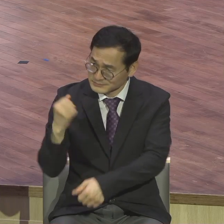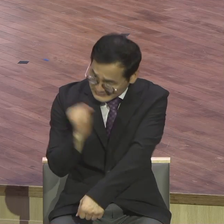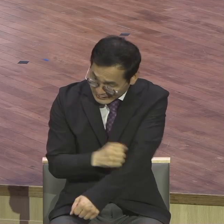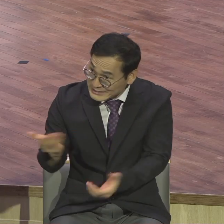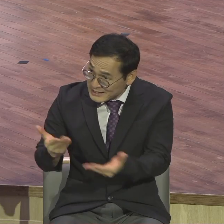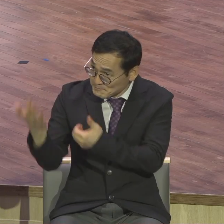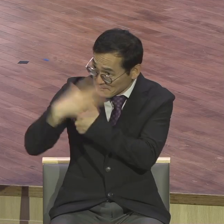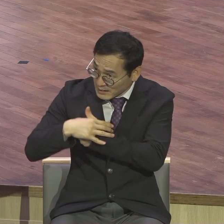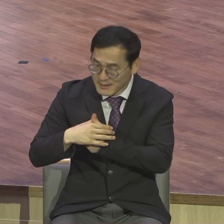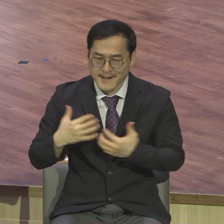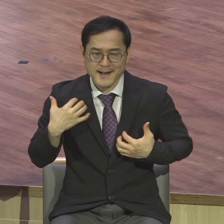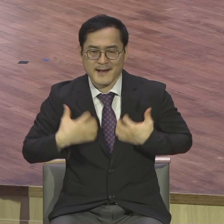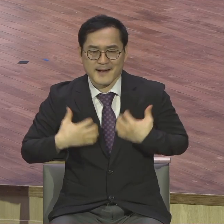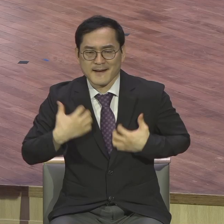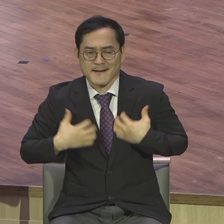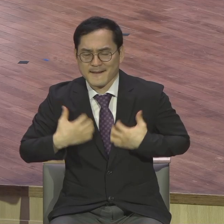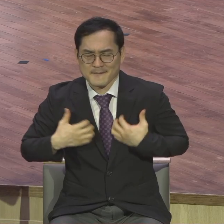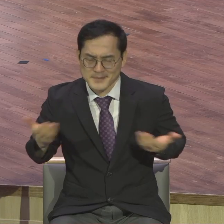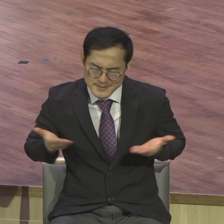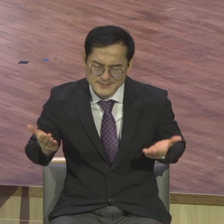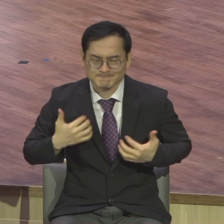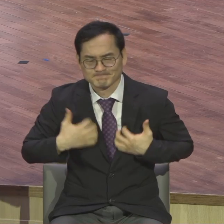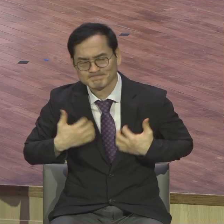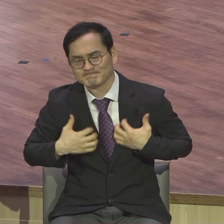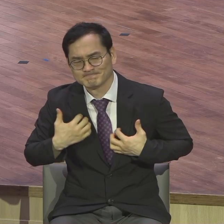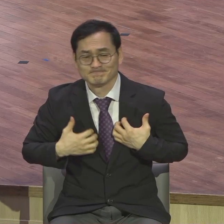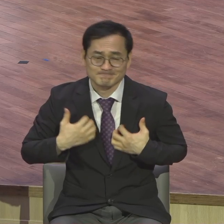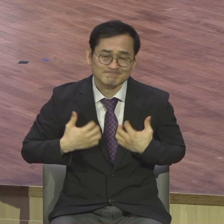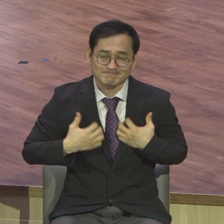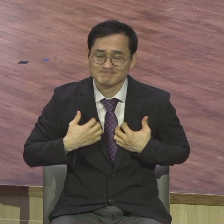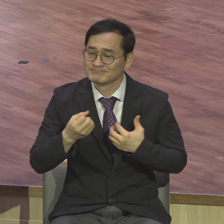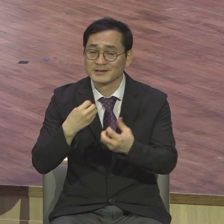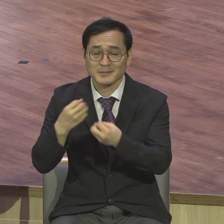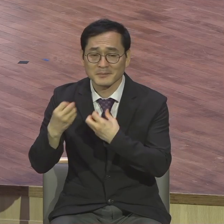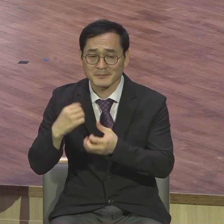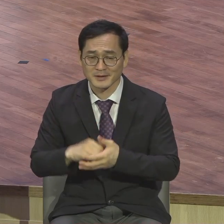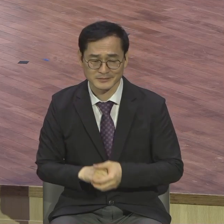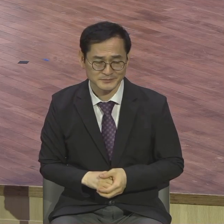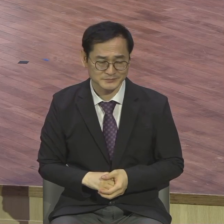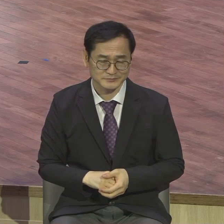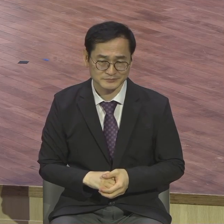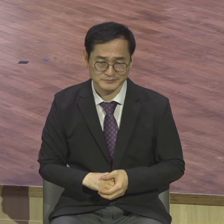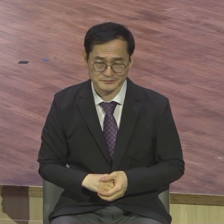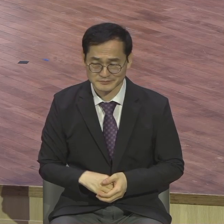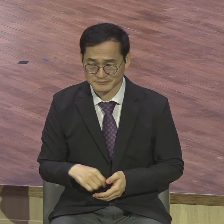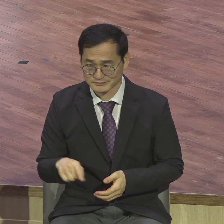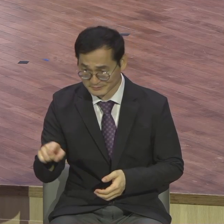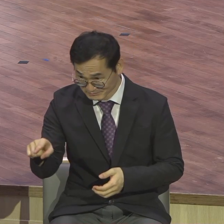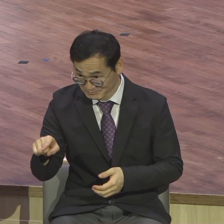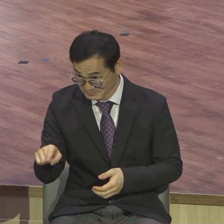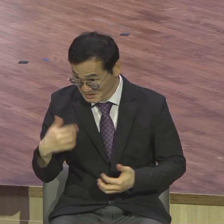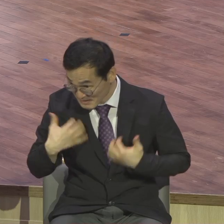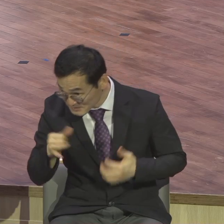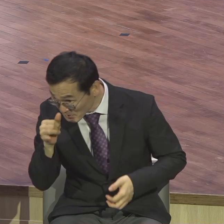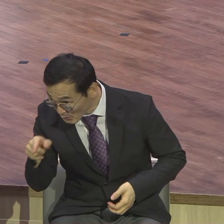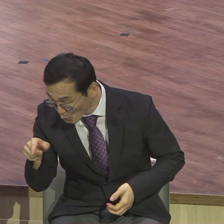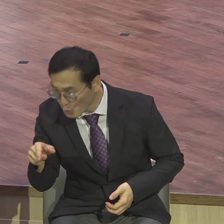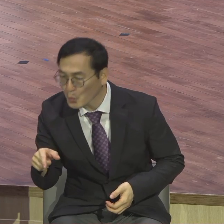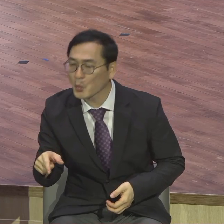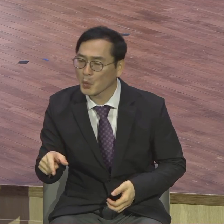이렇게 고백하는 분들이 있어요 아 이분은 거의 은사구나 제대로 직분을 맡았다거나